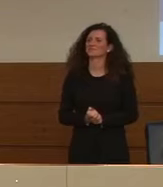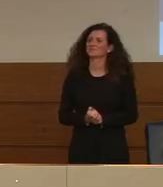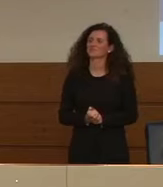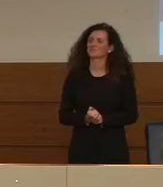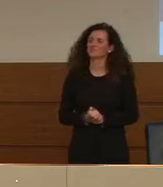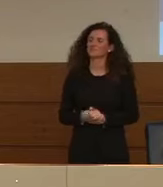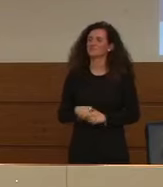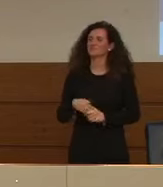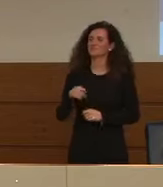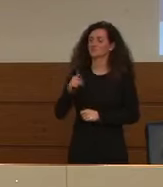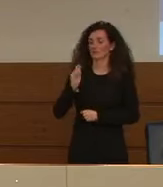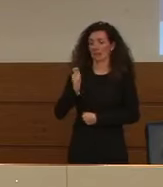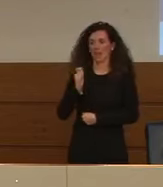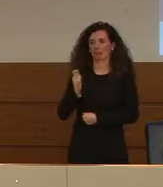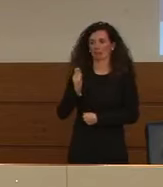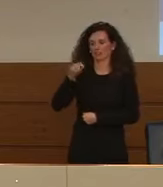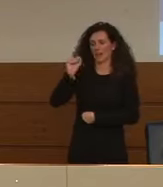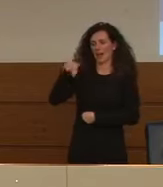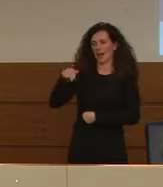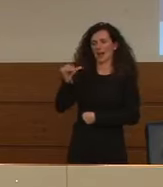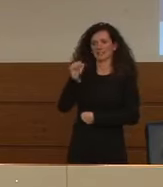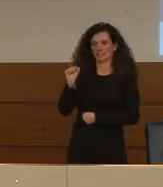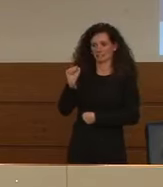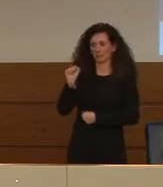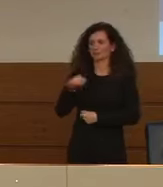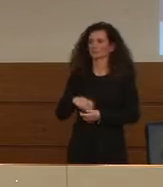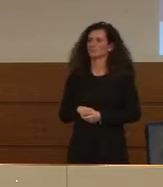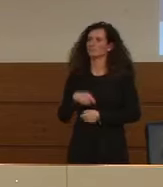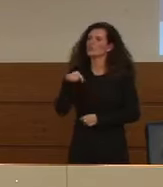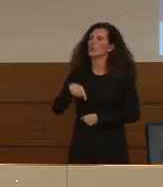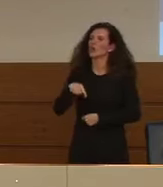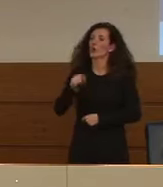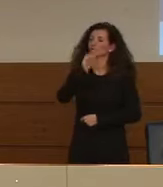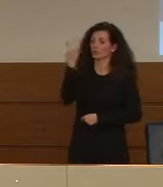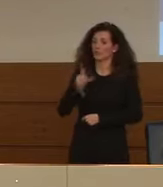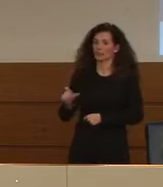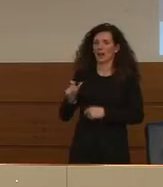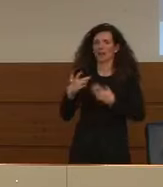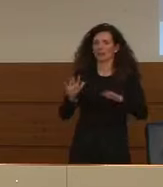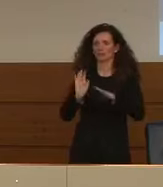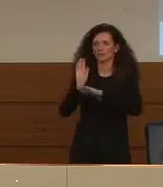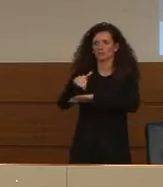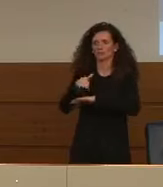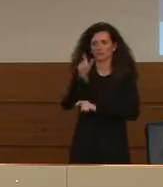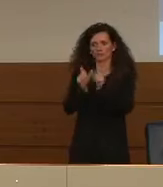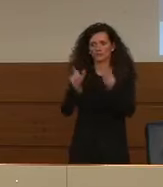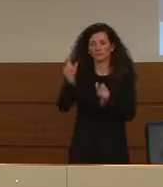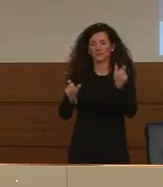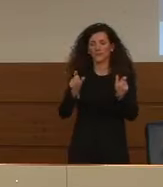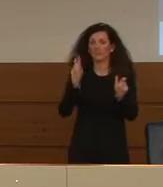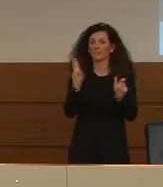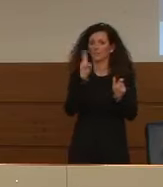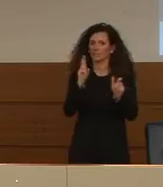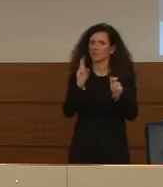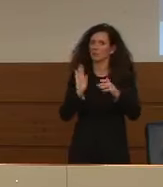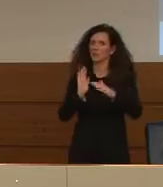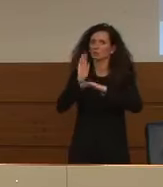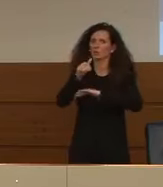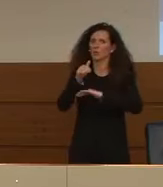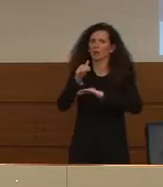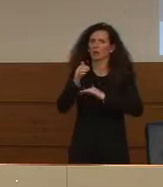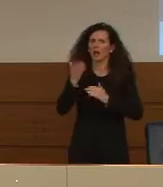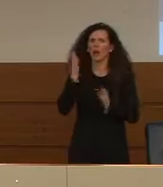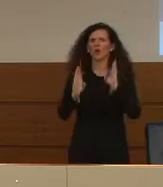Luca Laviola dell'Agenzia ANSA. Oggi l'Italia supera il numero di vittime della Cina, un paese che ha